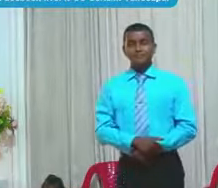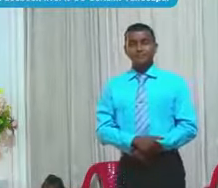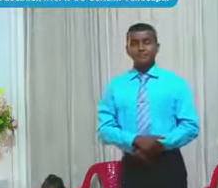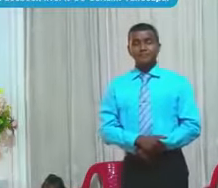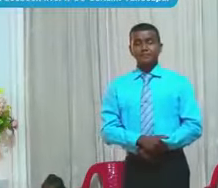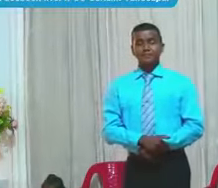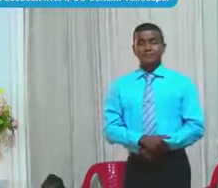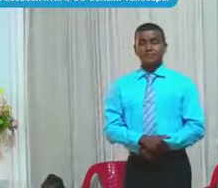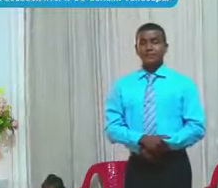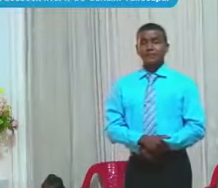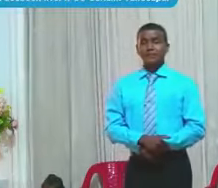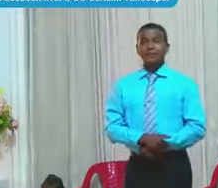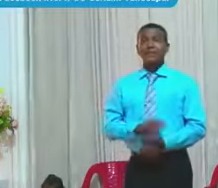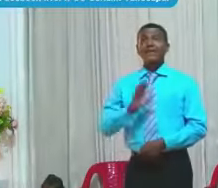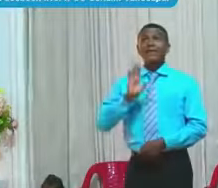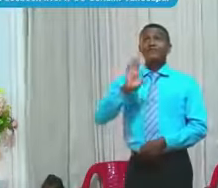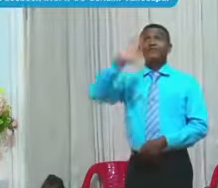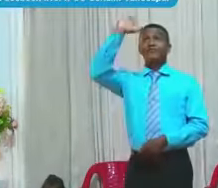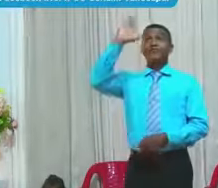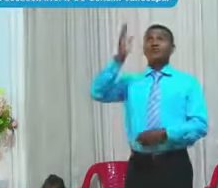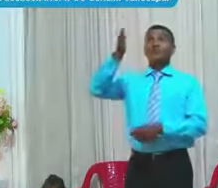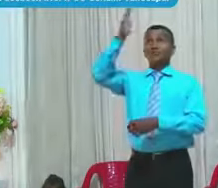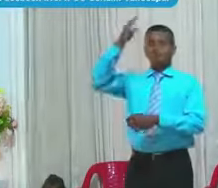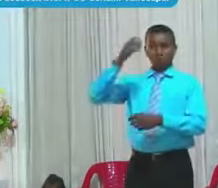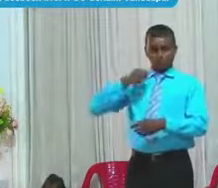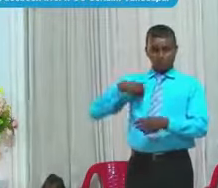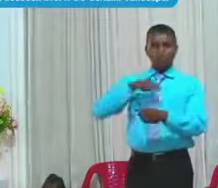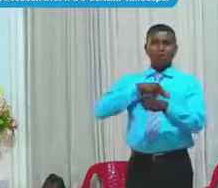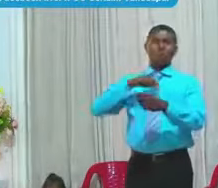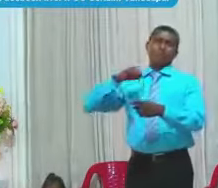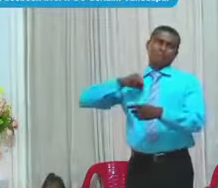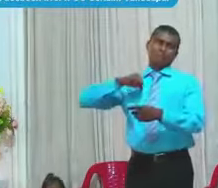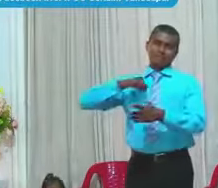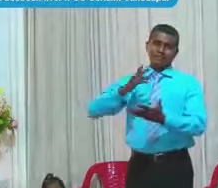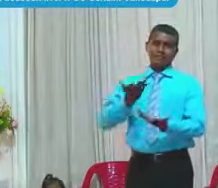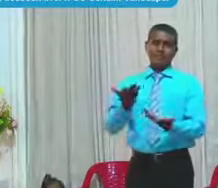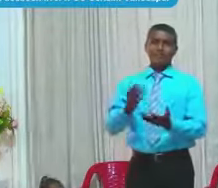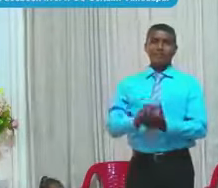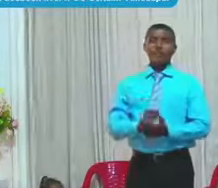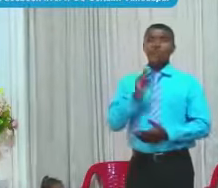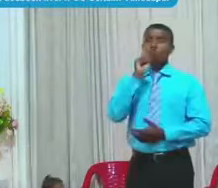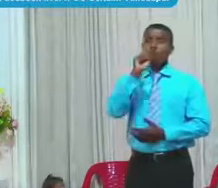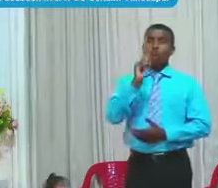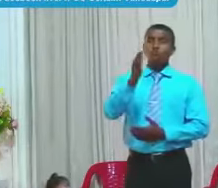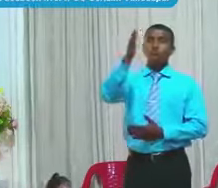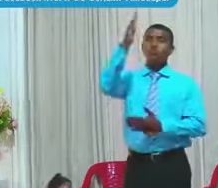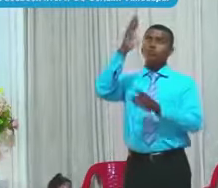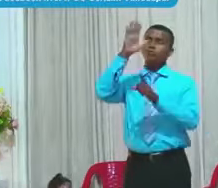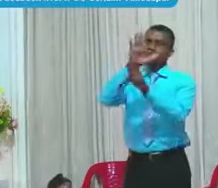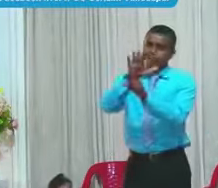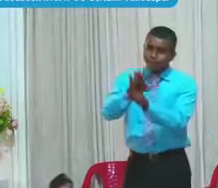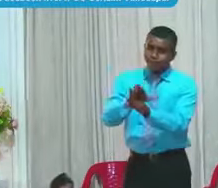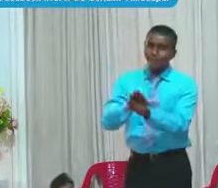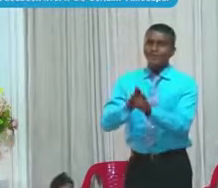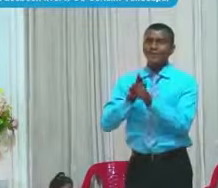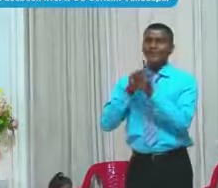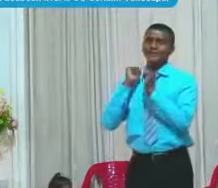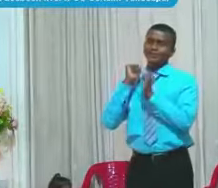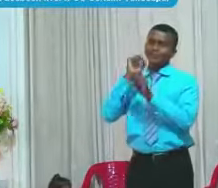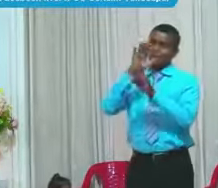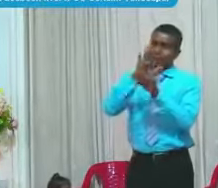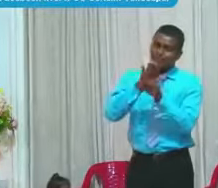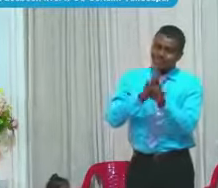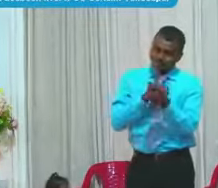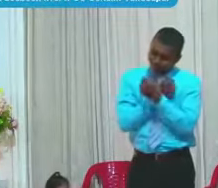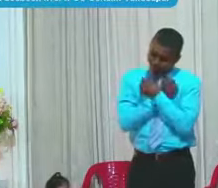Ese es El Dios Que nosotros Tenemos Un Dios Tan tierno Y tan lleno De amor Y de